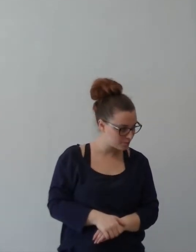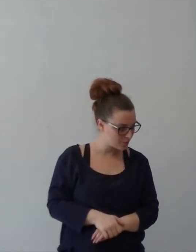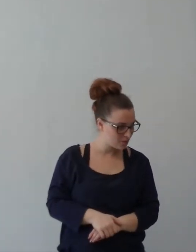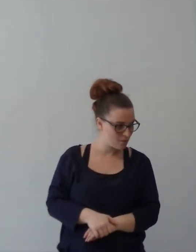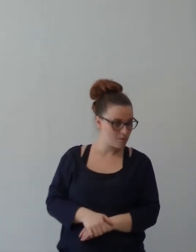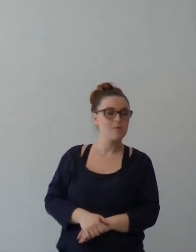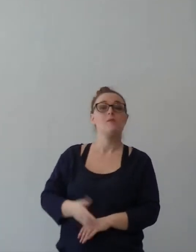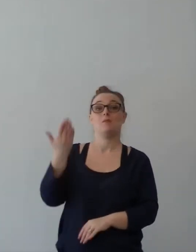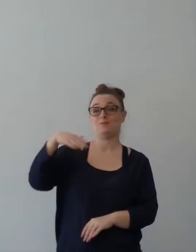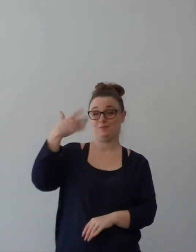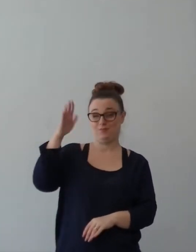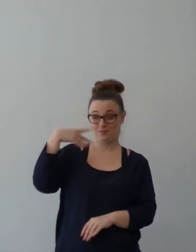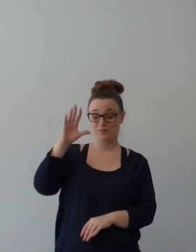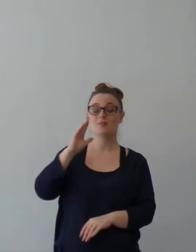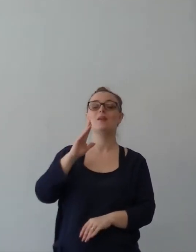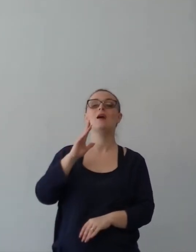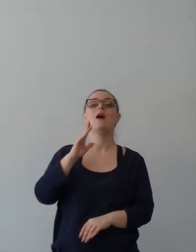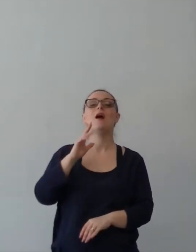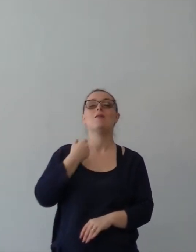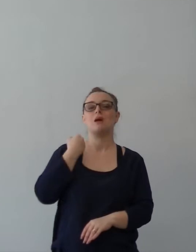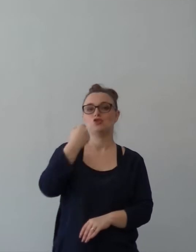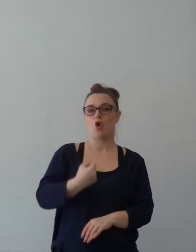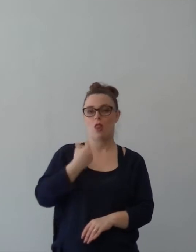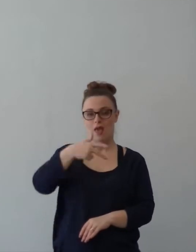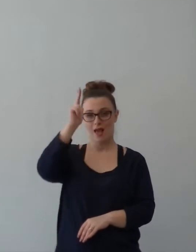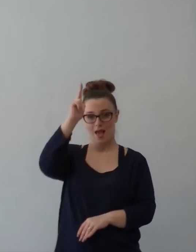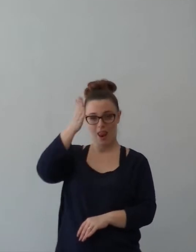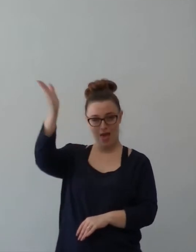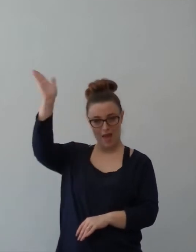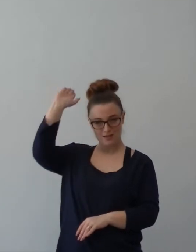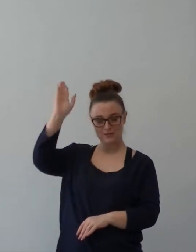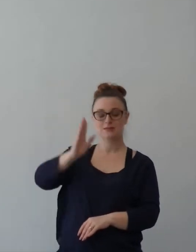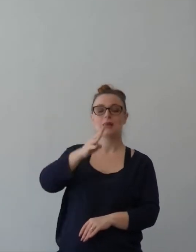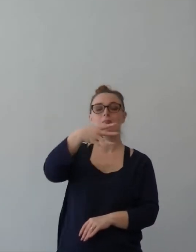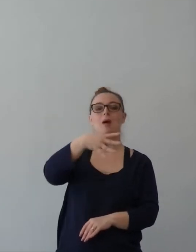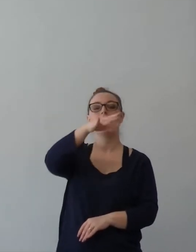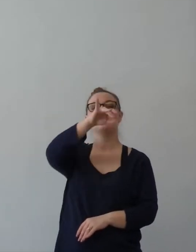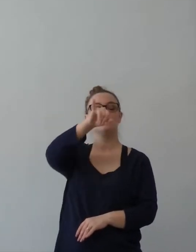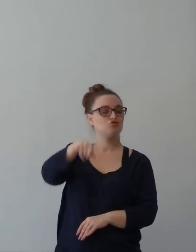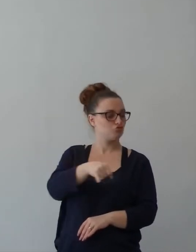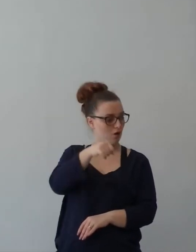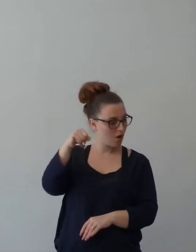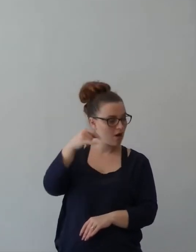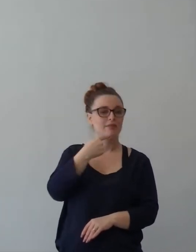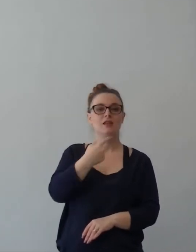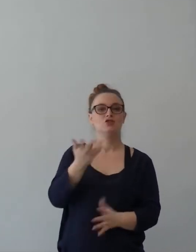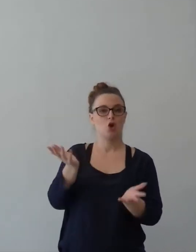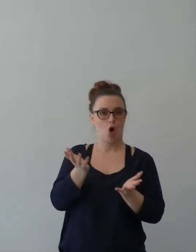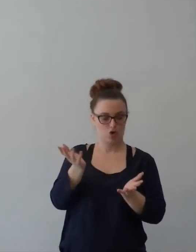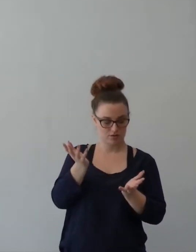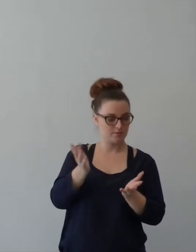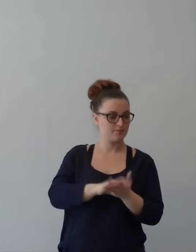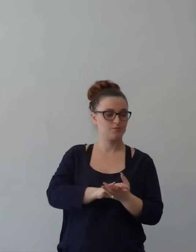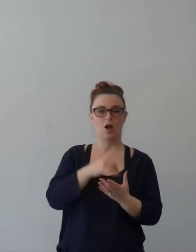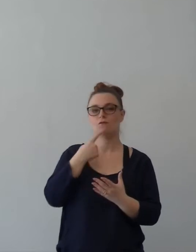pastore gallese, Martin Light Jones, che scriveva questo. Vi